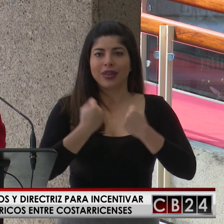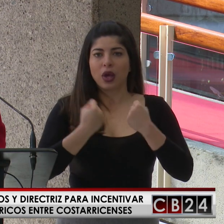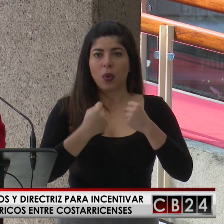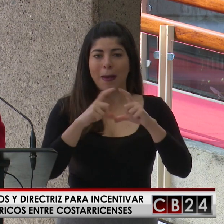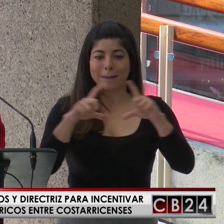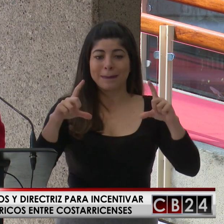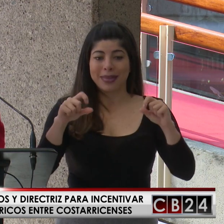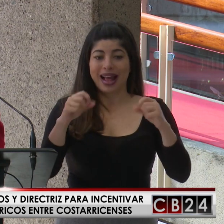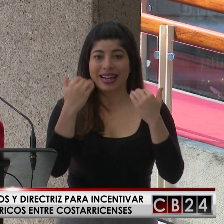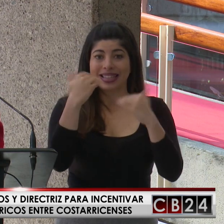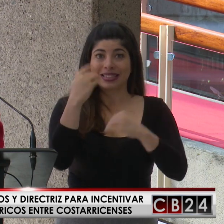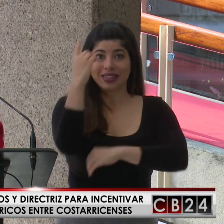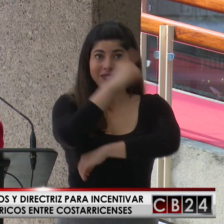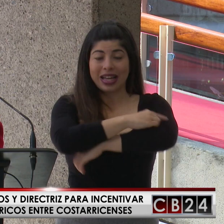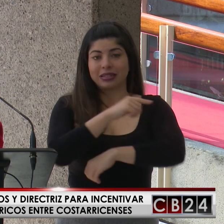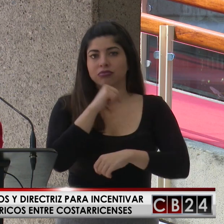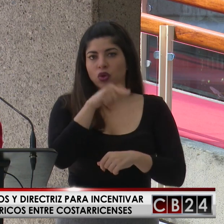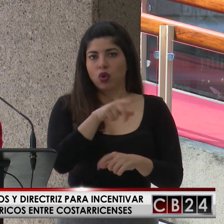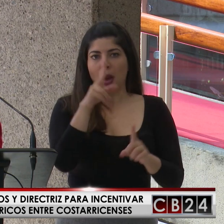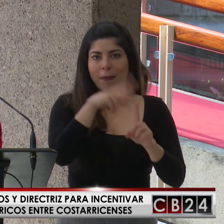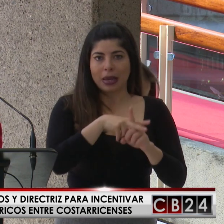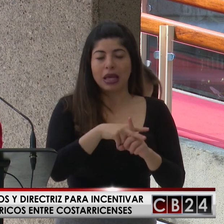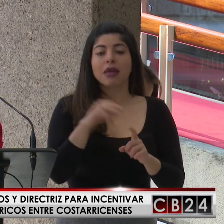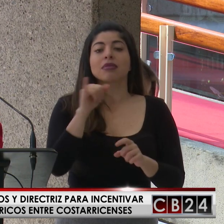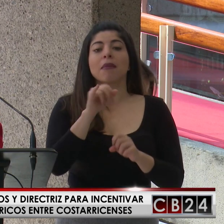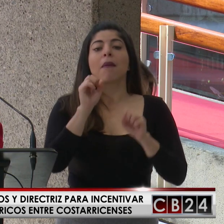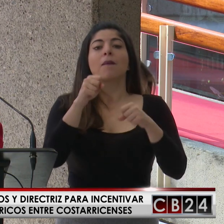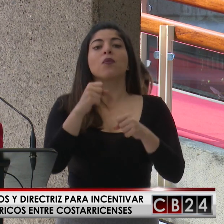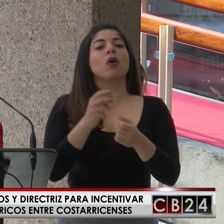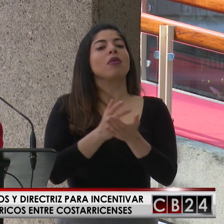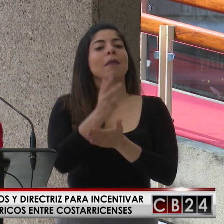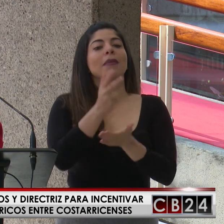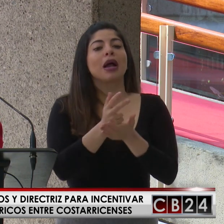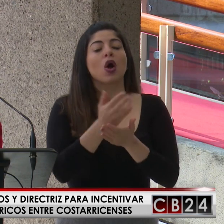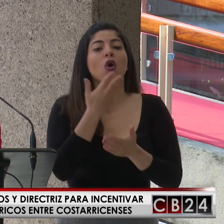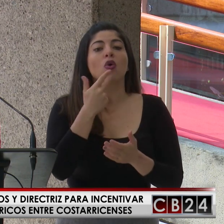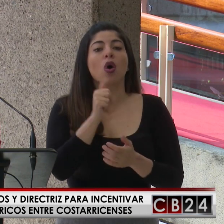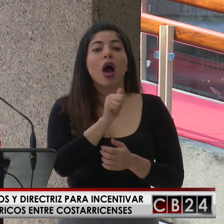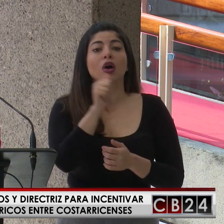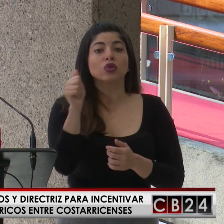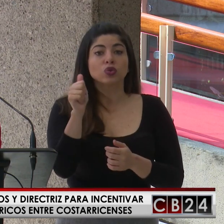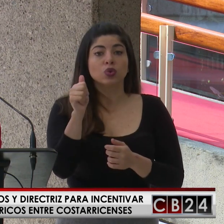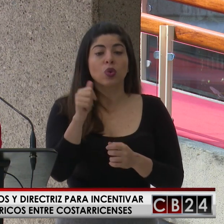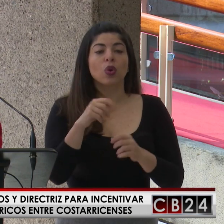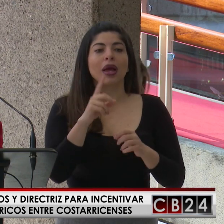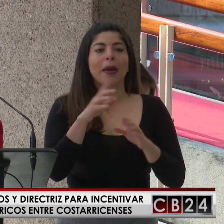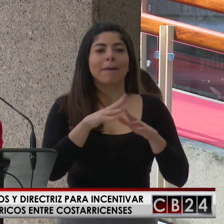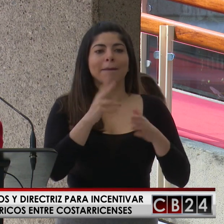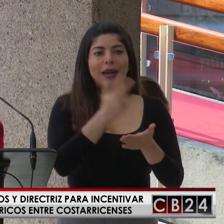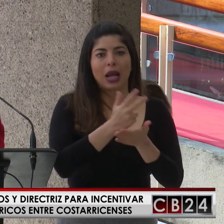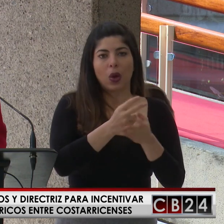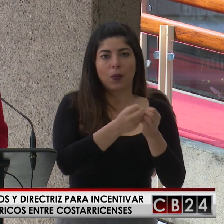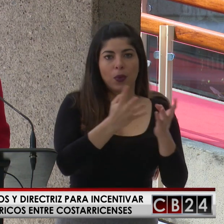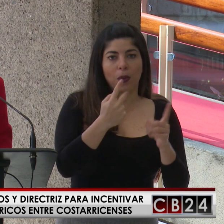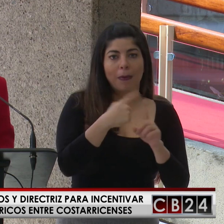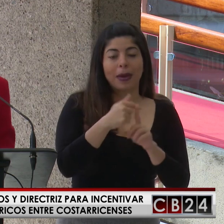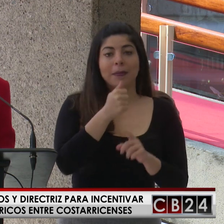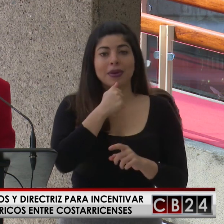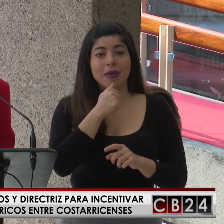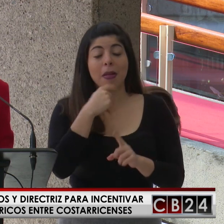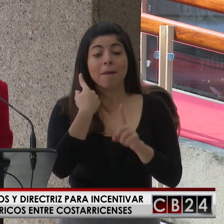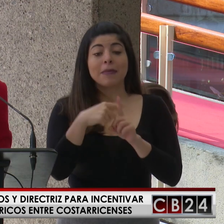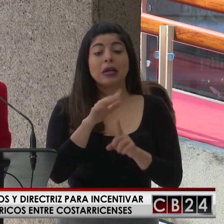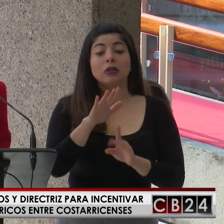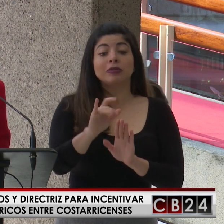se podrán parquear en los espacios designados como azules dentro de los parqueos públicos y privados, y para su